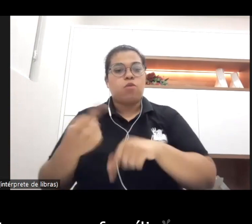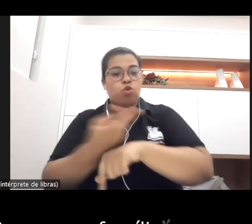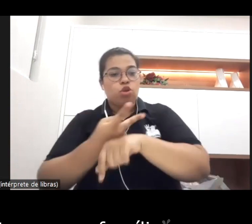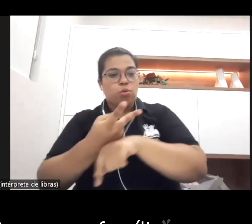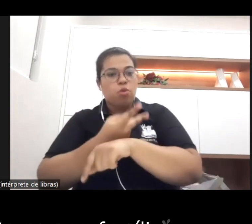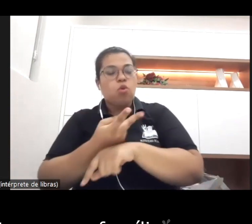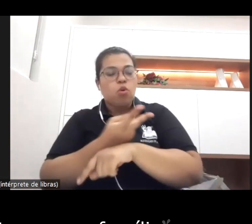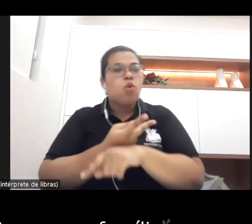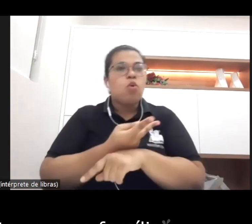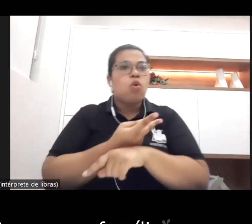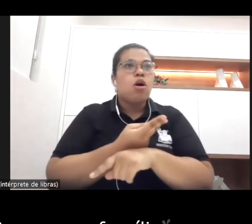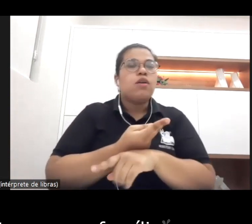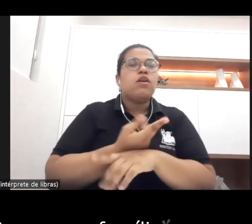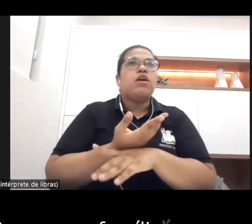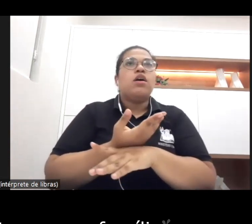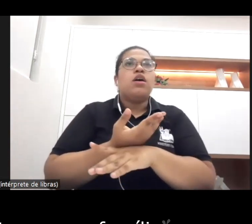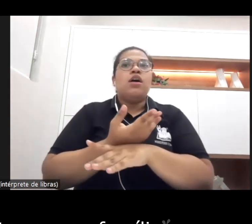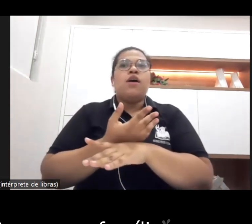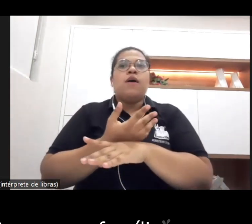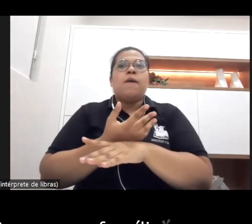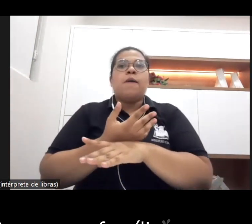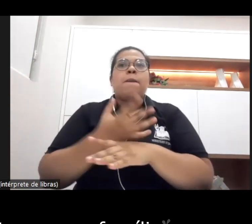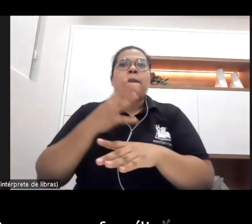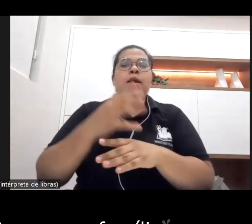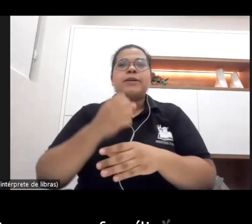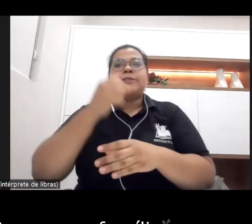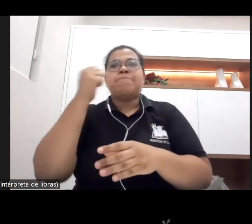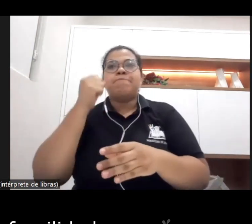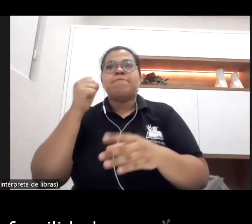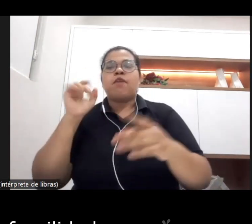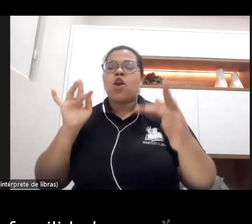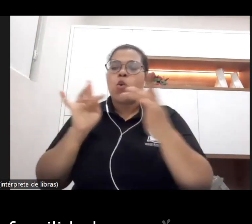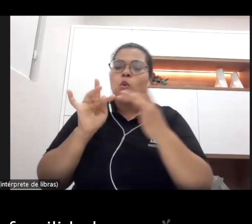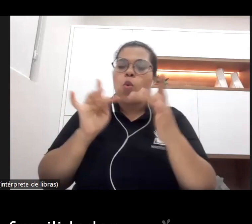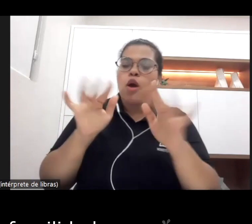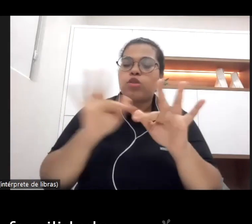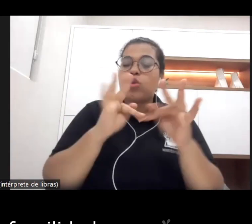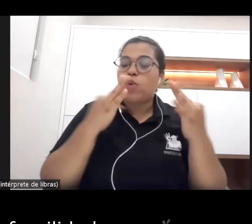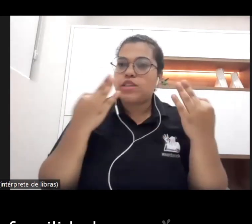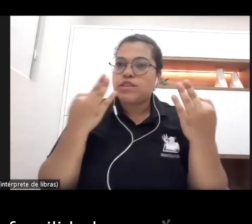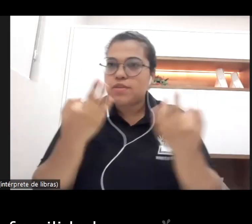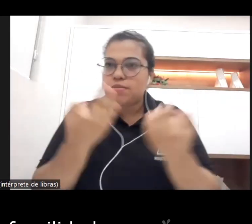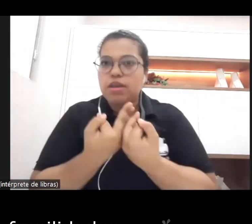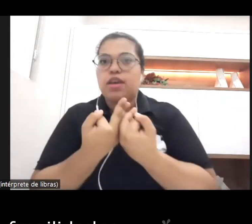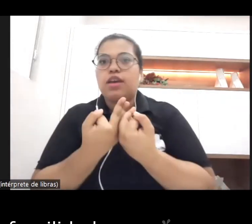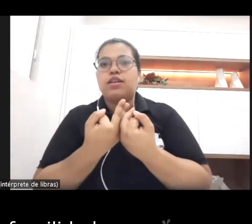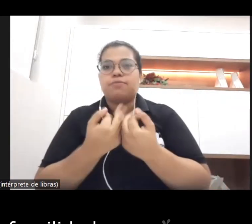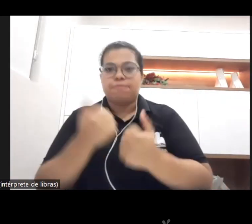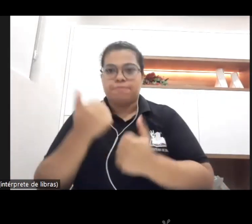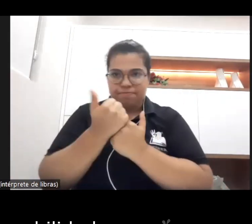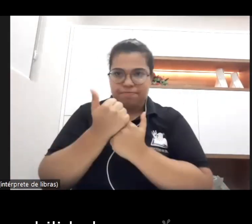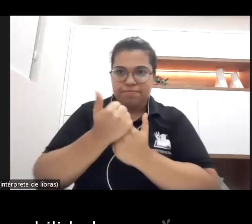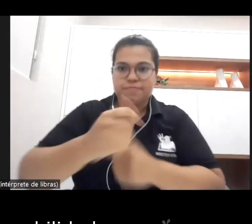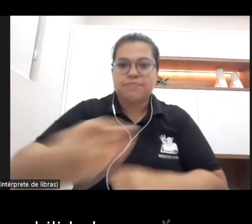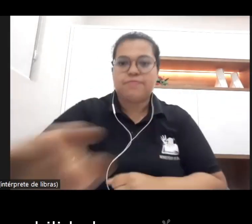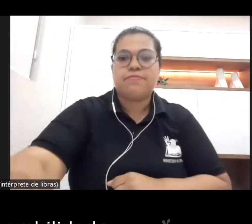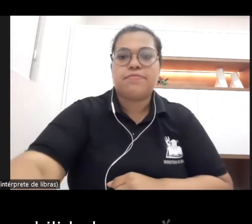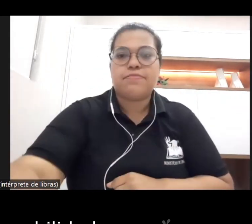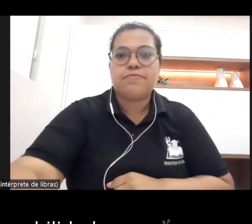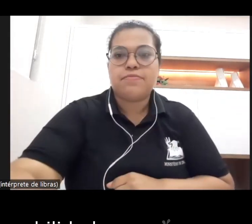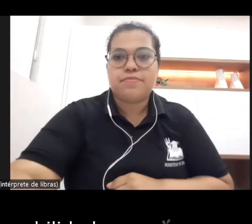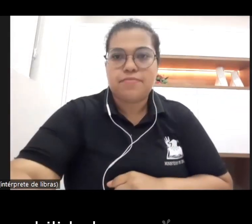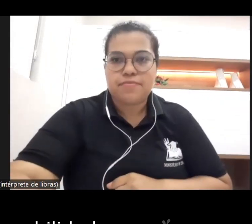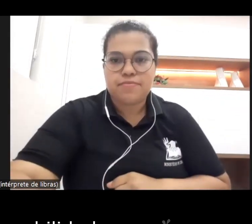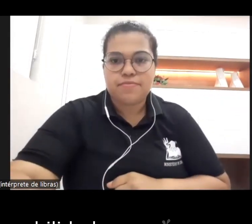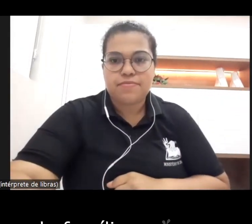de retomada de contato com as famílias né de identificação de fragilidades né condições